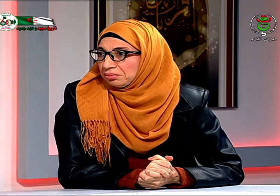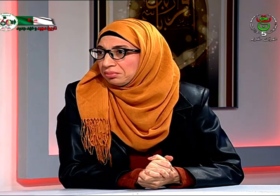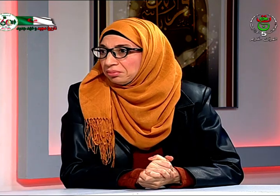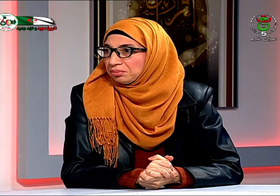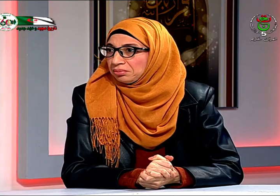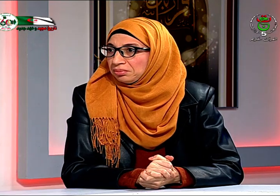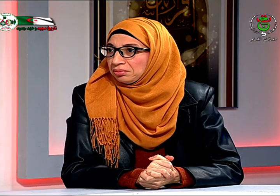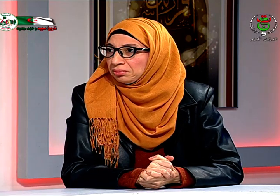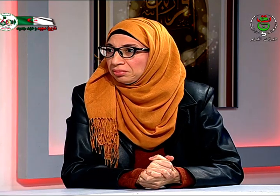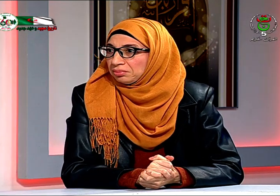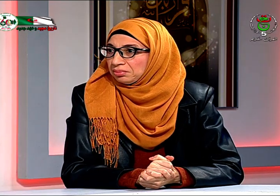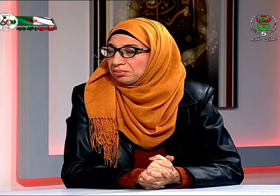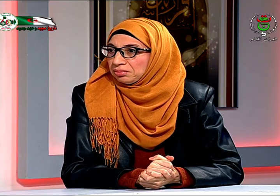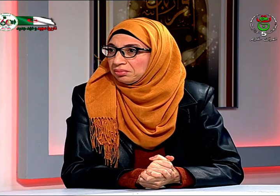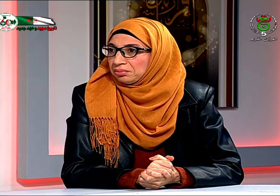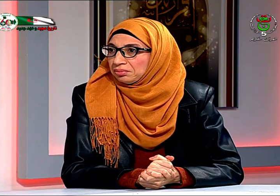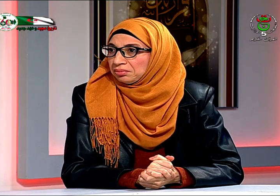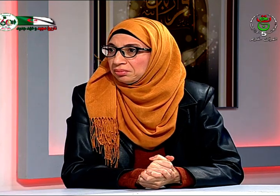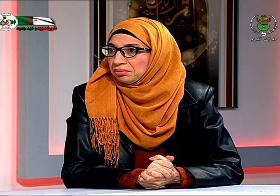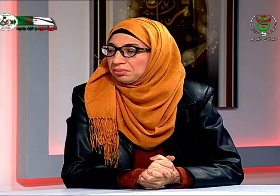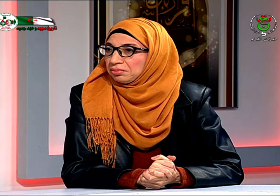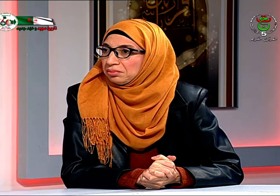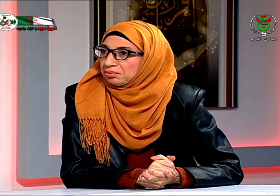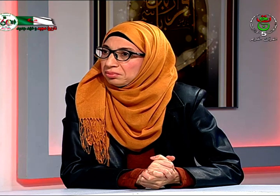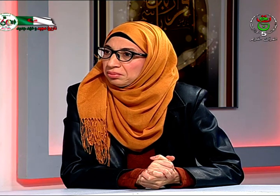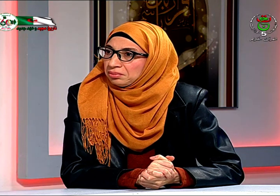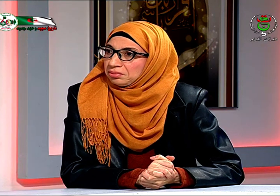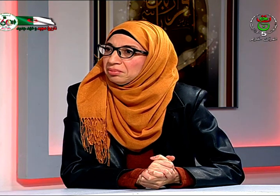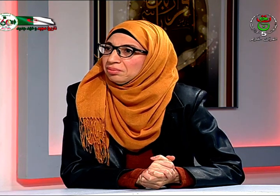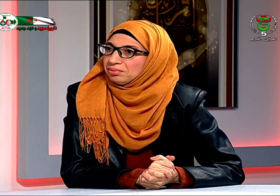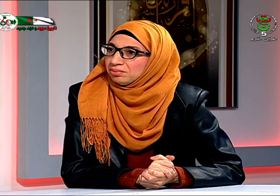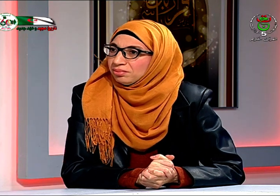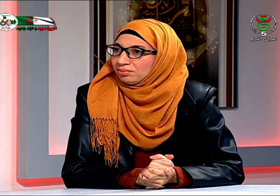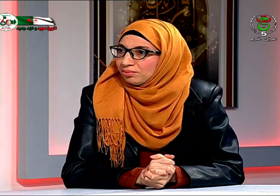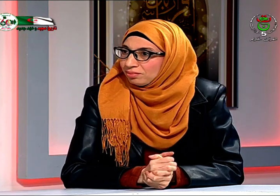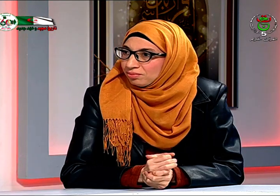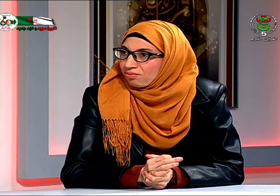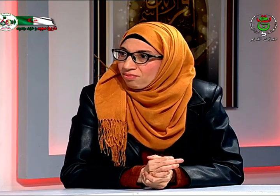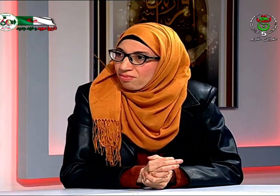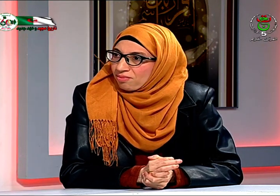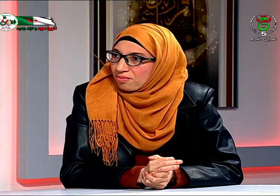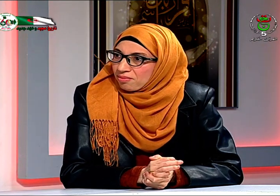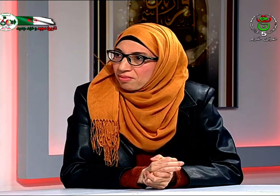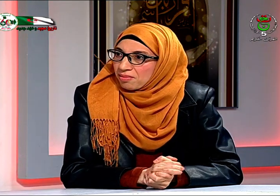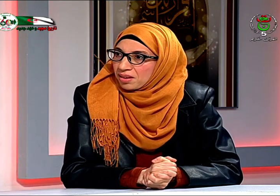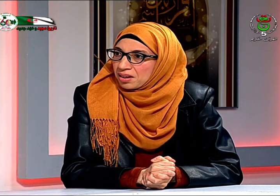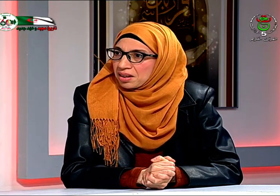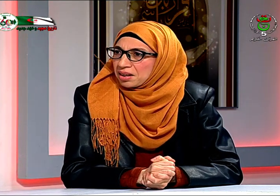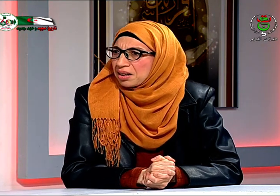يتعاملون معك مثلا هي لديها أخ أسم كان يتعامل معها بلغة الإشارة يعني حتى وإن كانت لغة إشارية